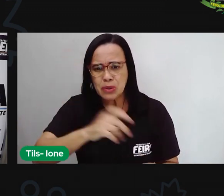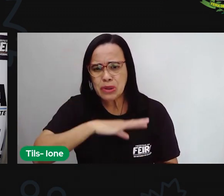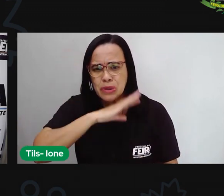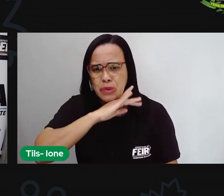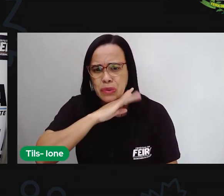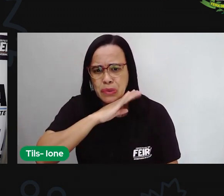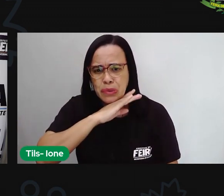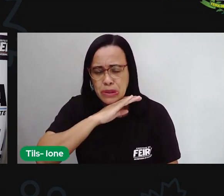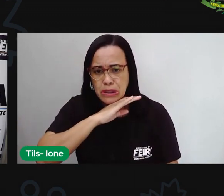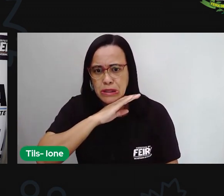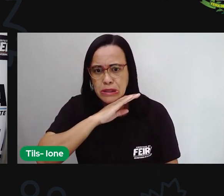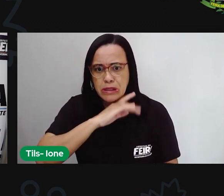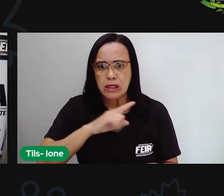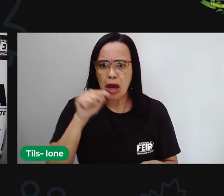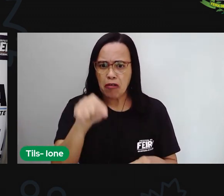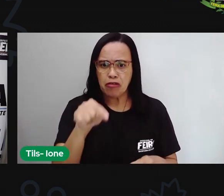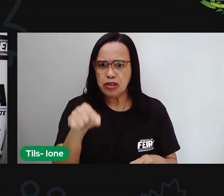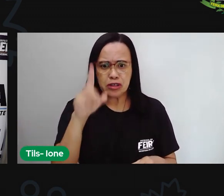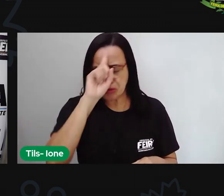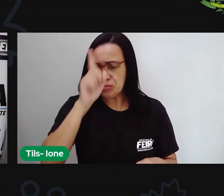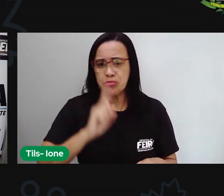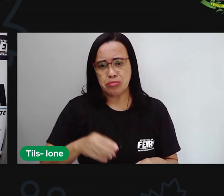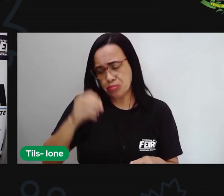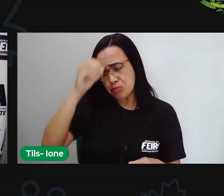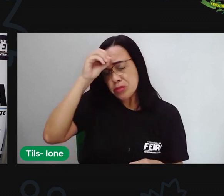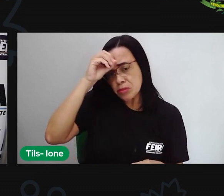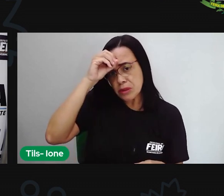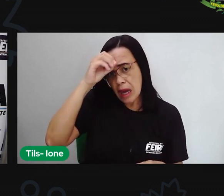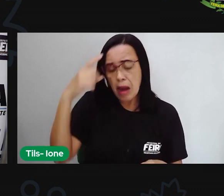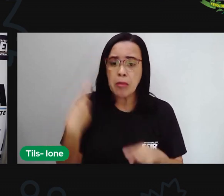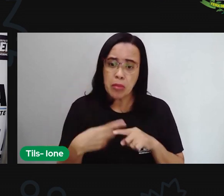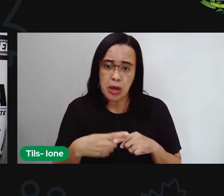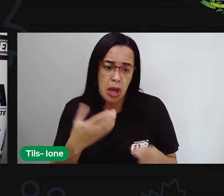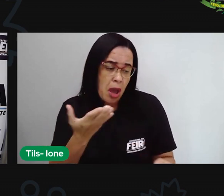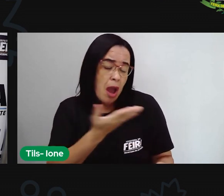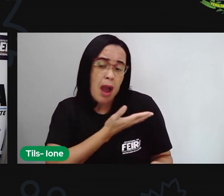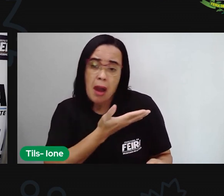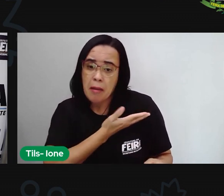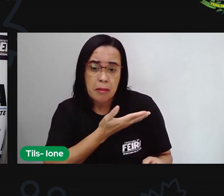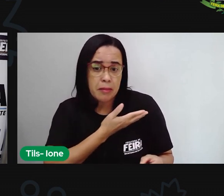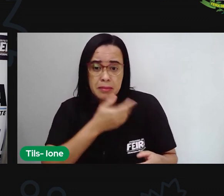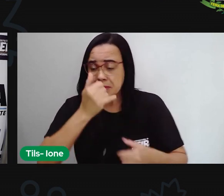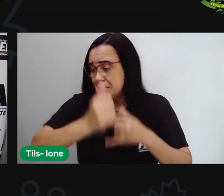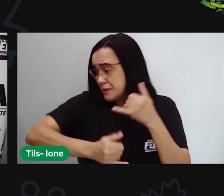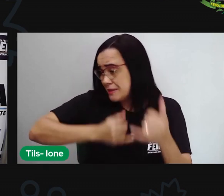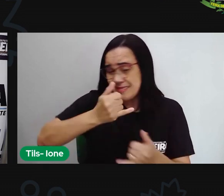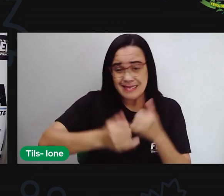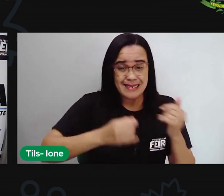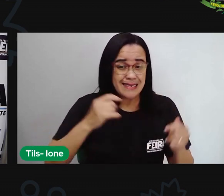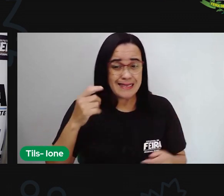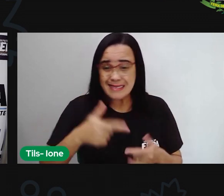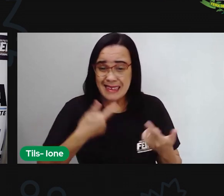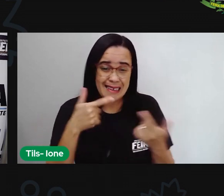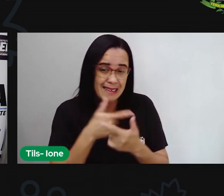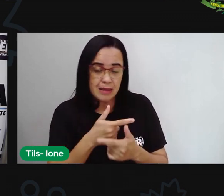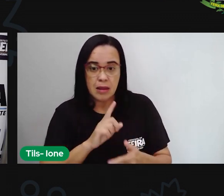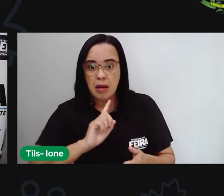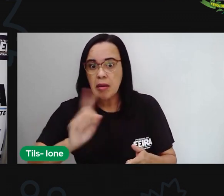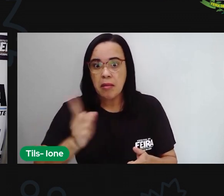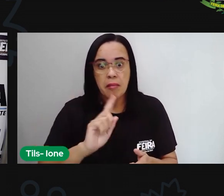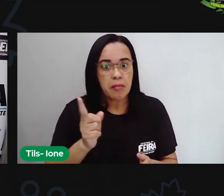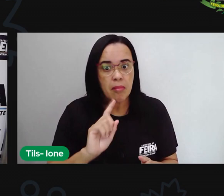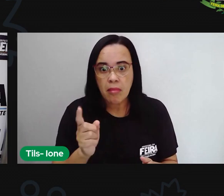outros. Ela parece legal, amiga, engraçada, mas é tudo faz de conta.